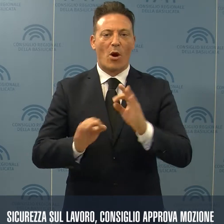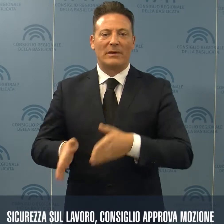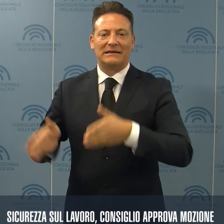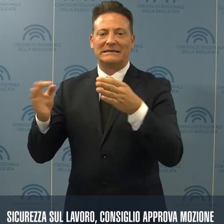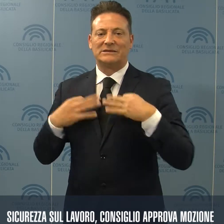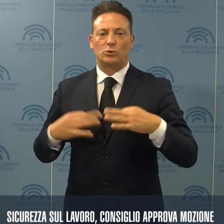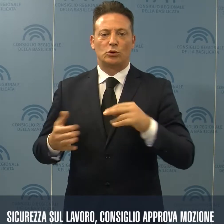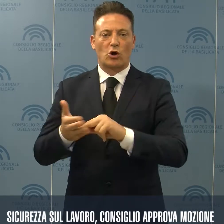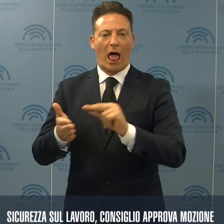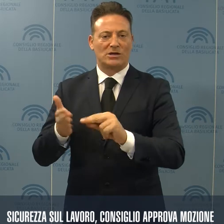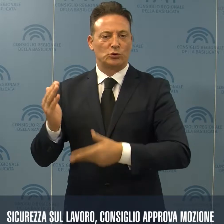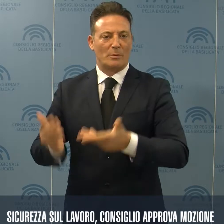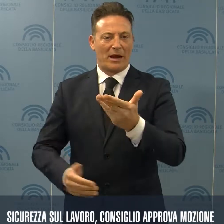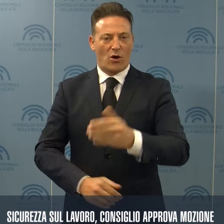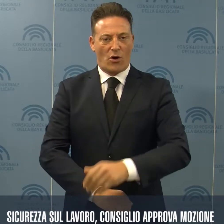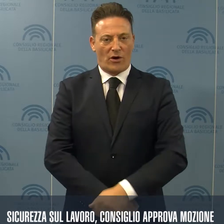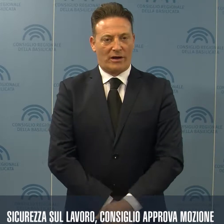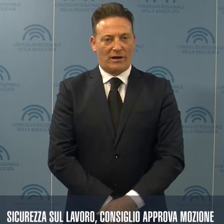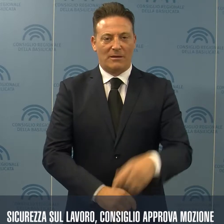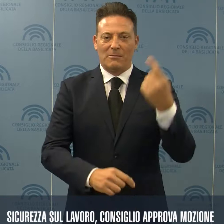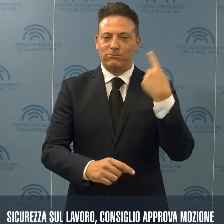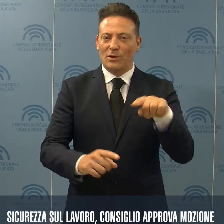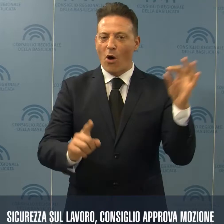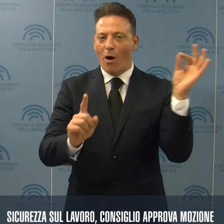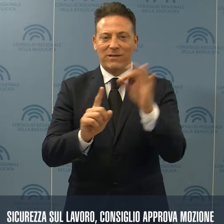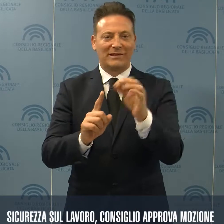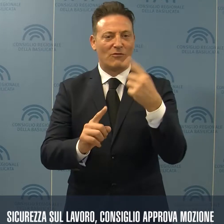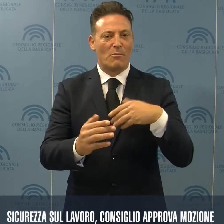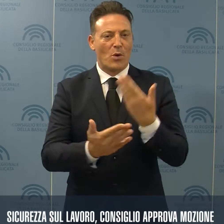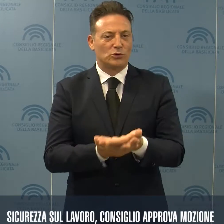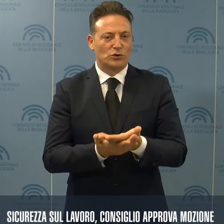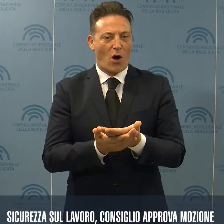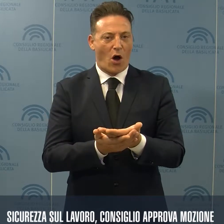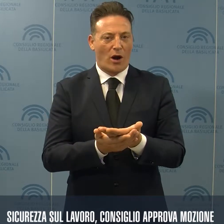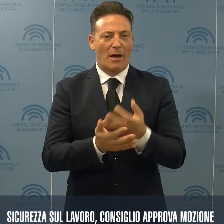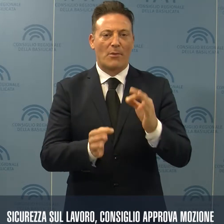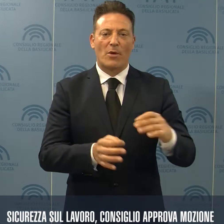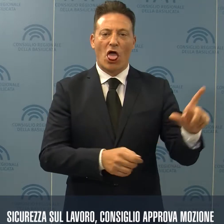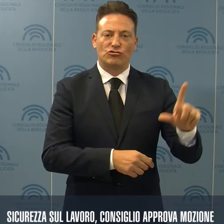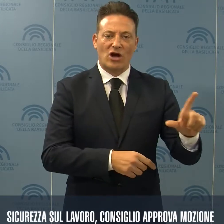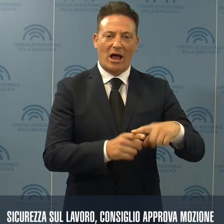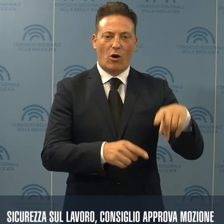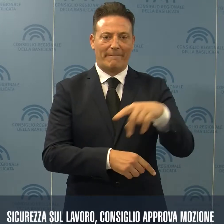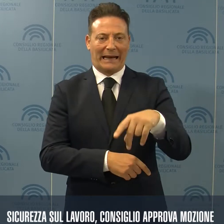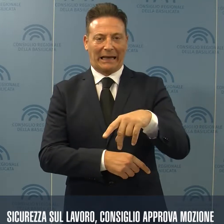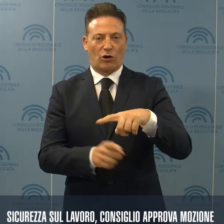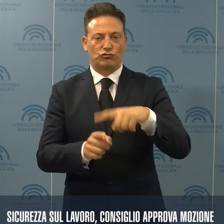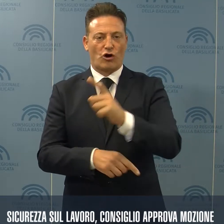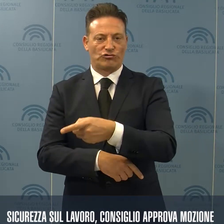scolastici superiori. E' il cuore della mozione presentata da Leggieri, Perrino e Giorgetti del